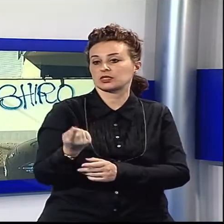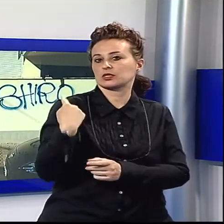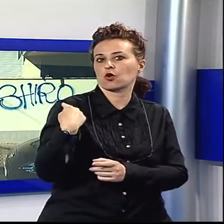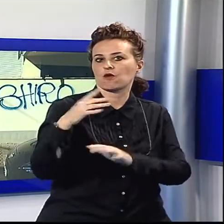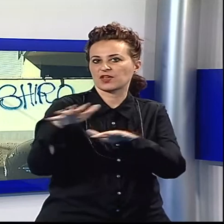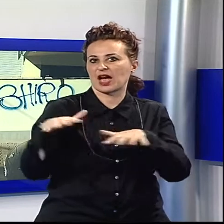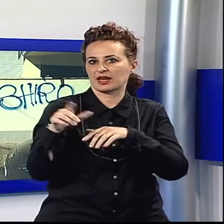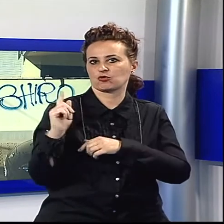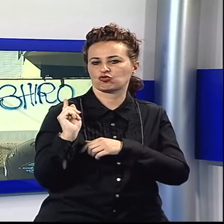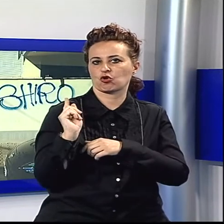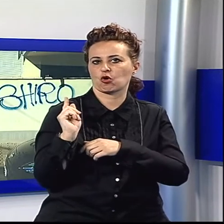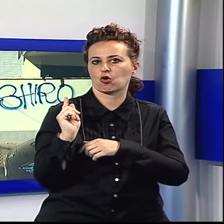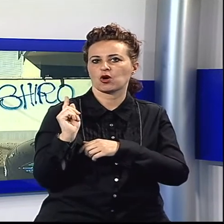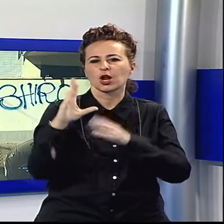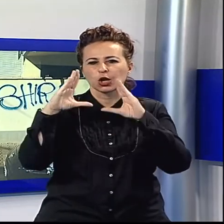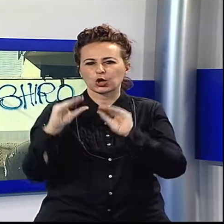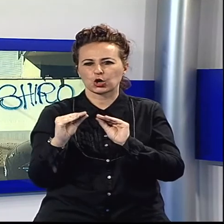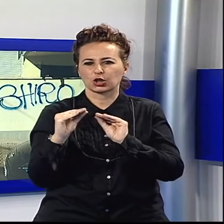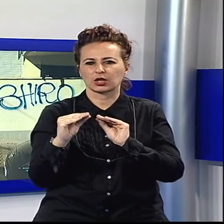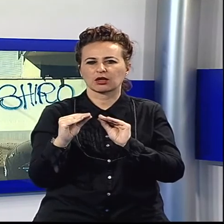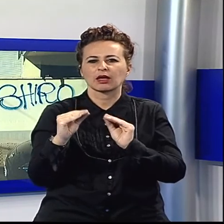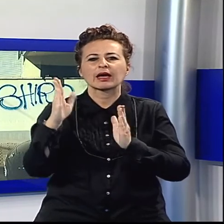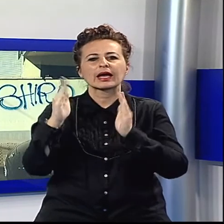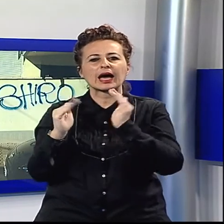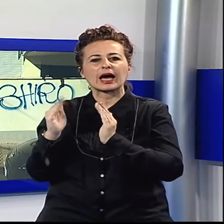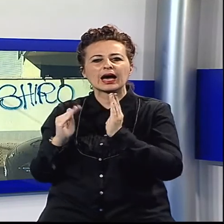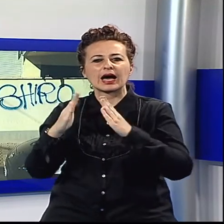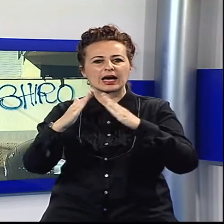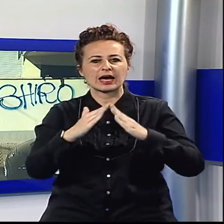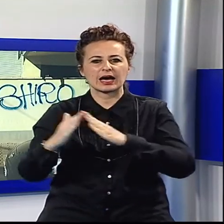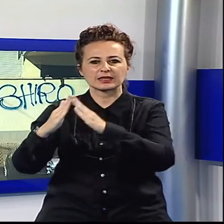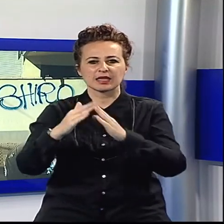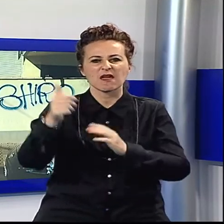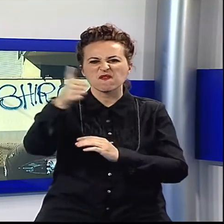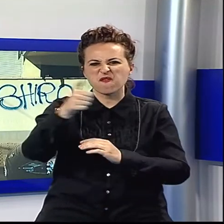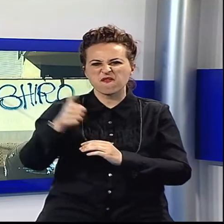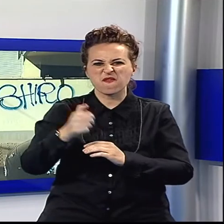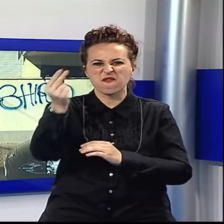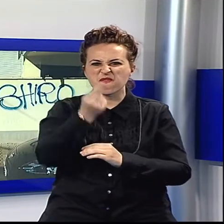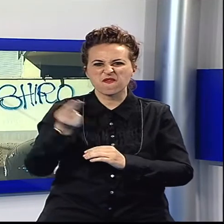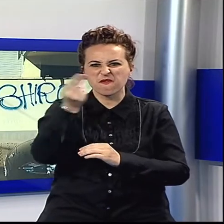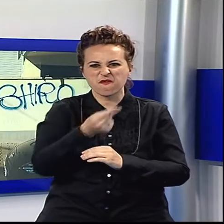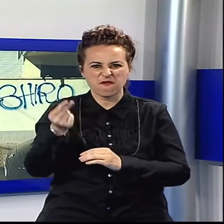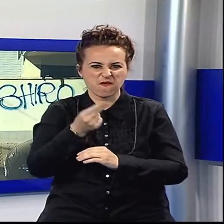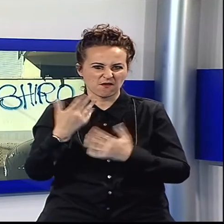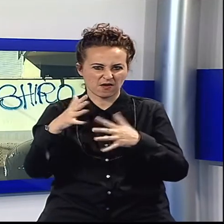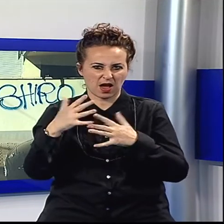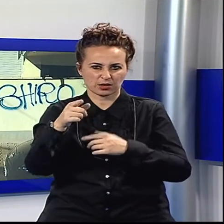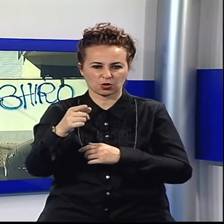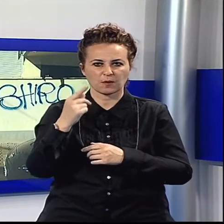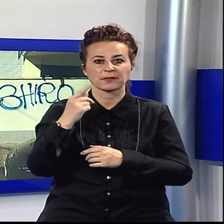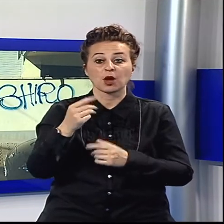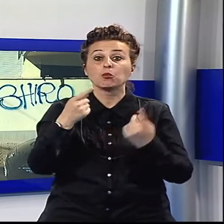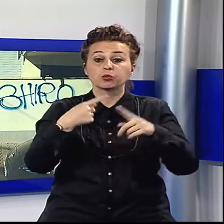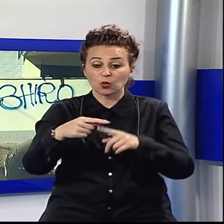imbrattate le facciate di diverse abitazioni in Via Trento e Via Paolo Savi sul marciapiede, sull